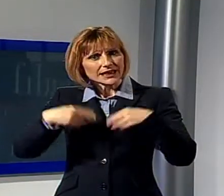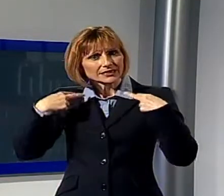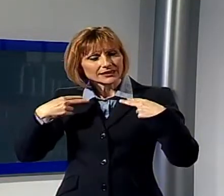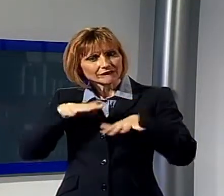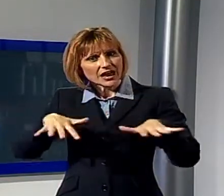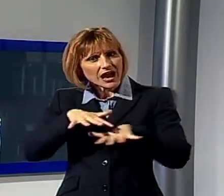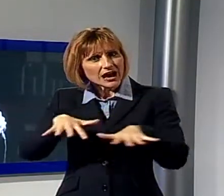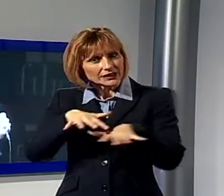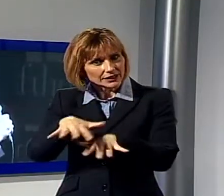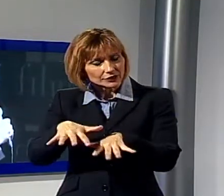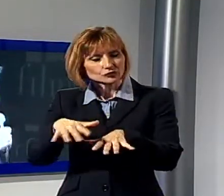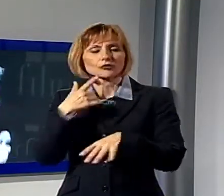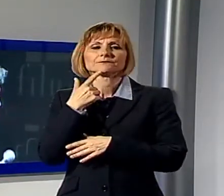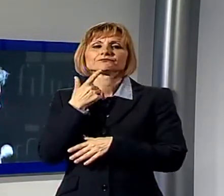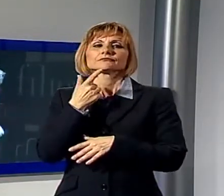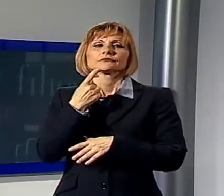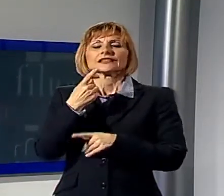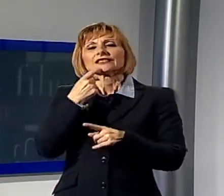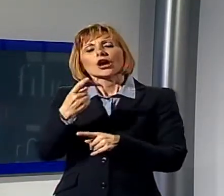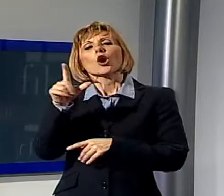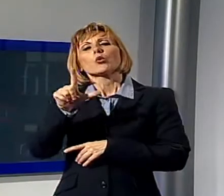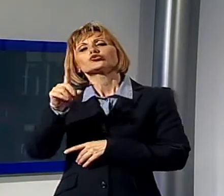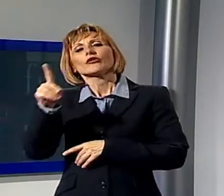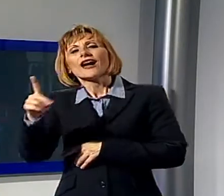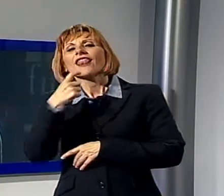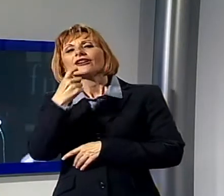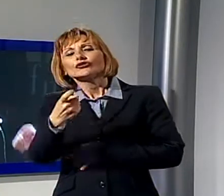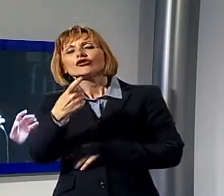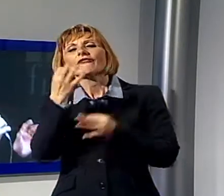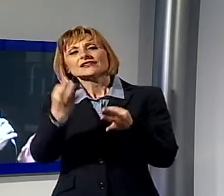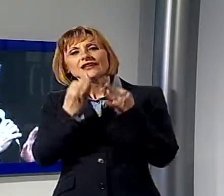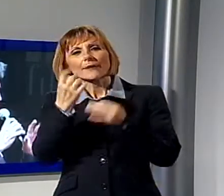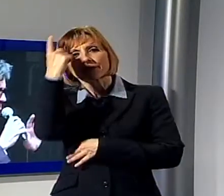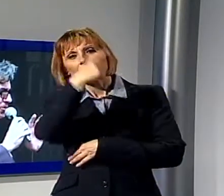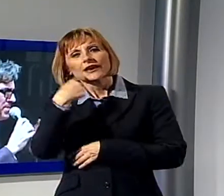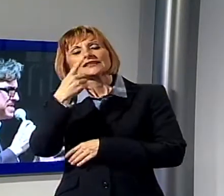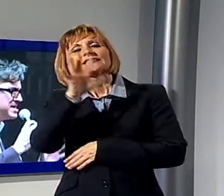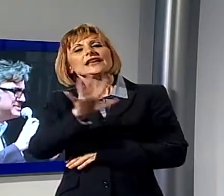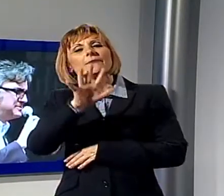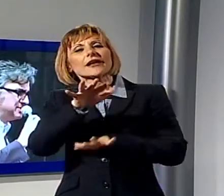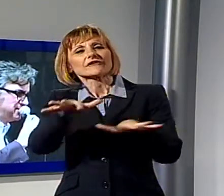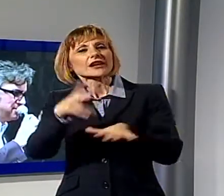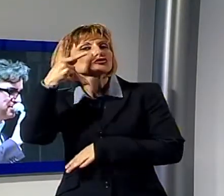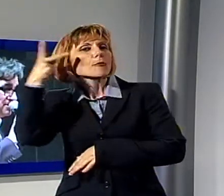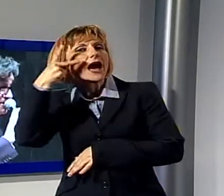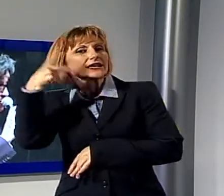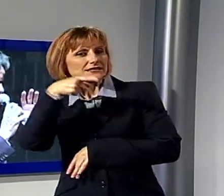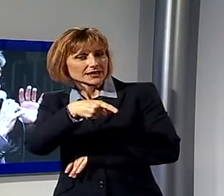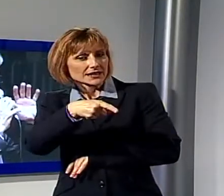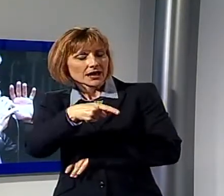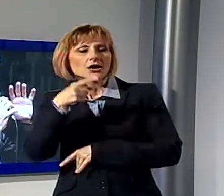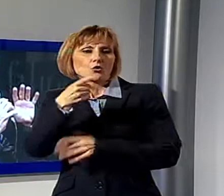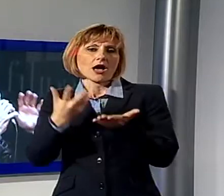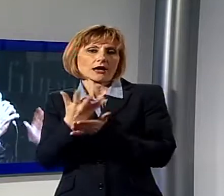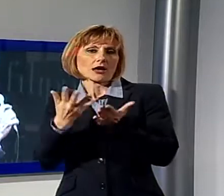amico e maestro Lucio Dalla per la faccia, che ricorda i mascheroni del carnevale di Viereggio, ha ripercorso le tappe più significative